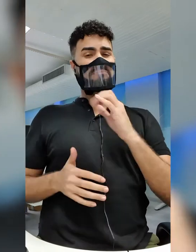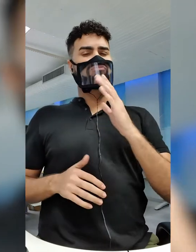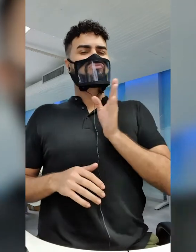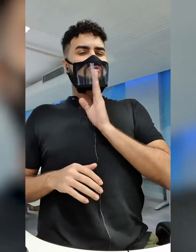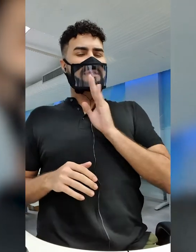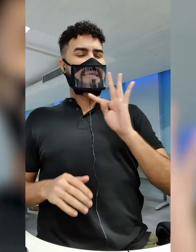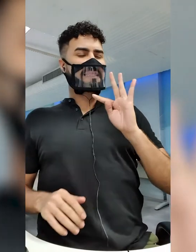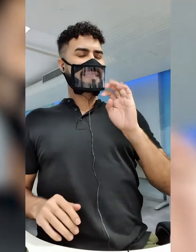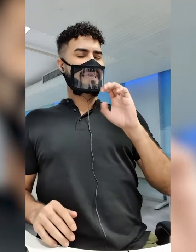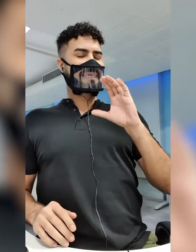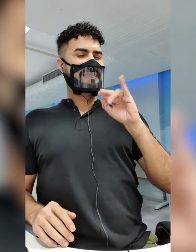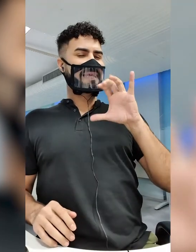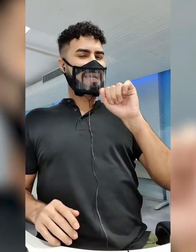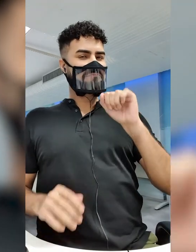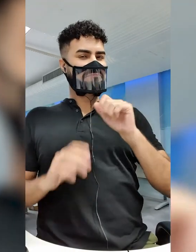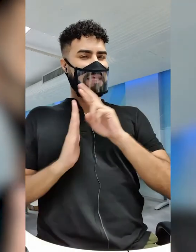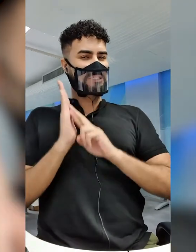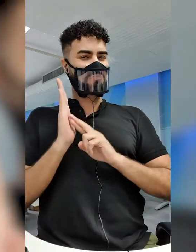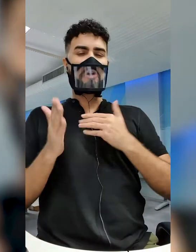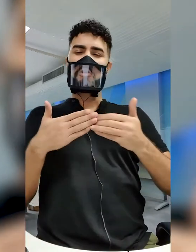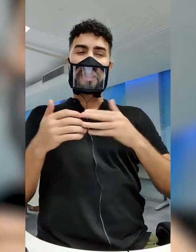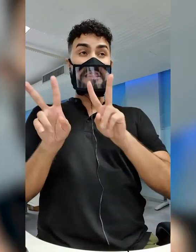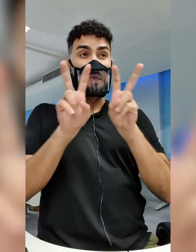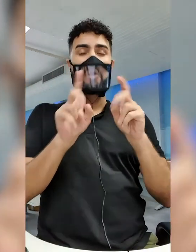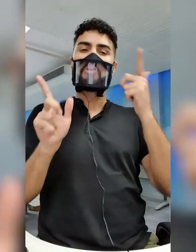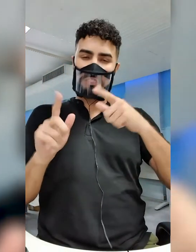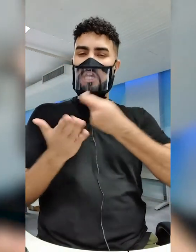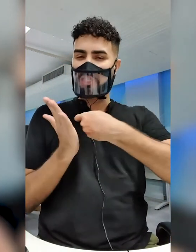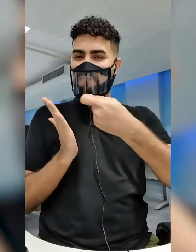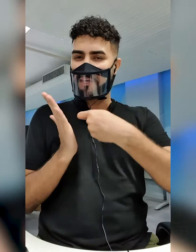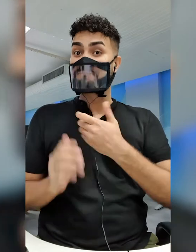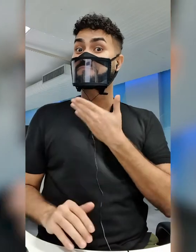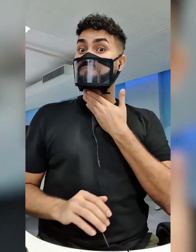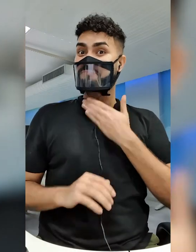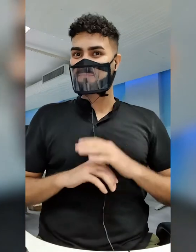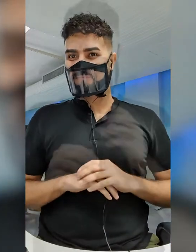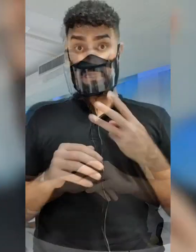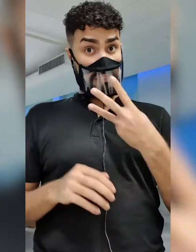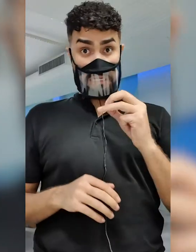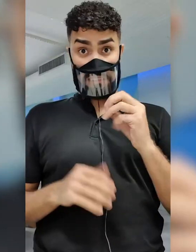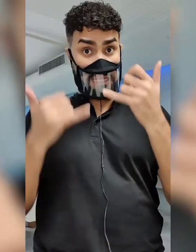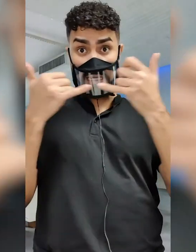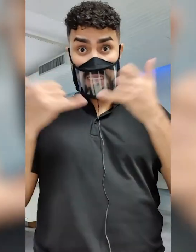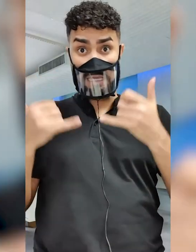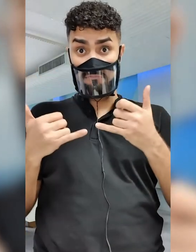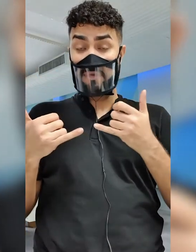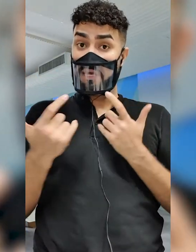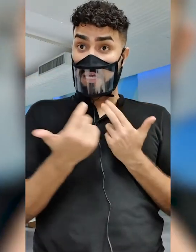domina a técnica de redação consegue escrever sobre qualquer tema que for proposto. São as mesmas 30 linhas